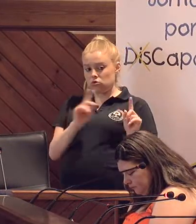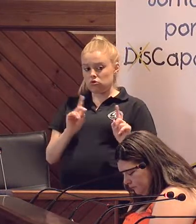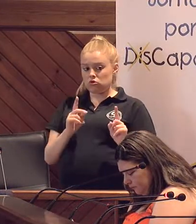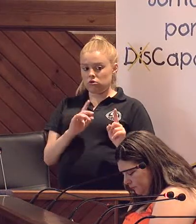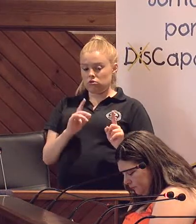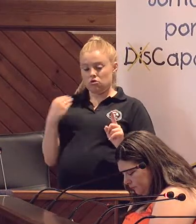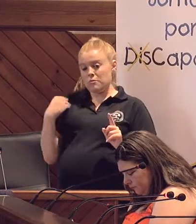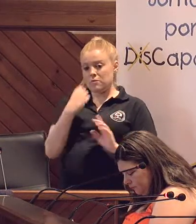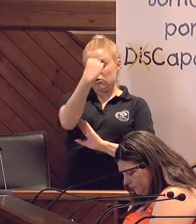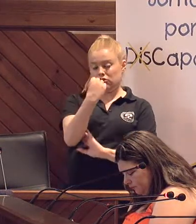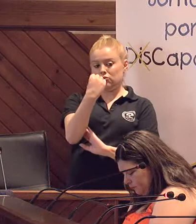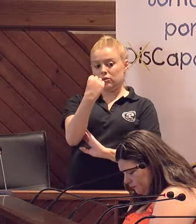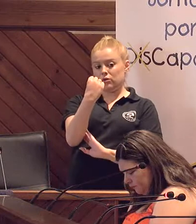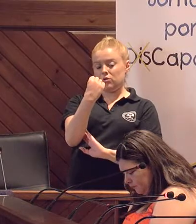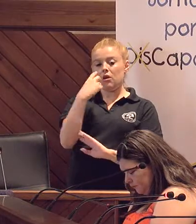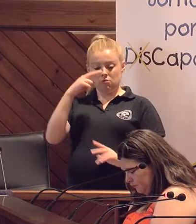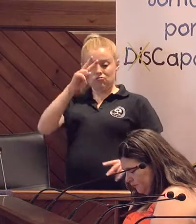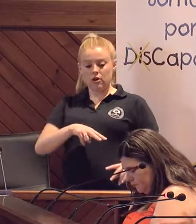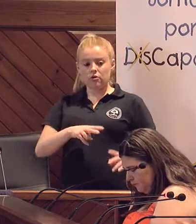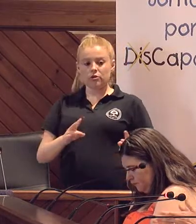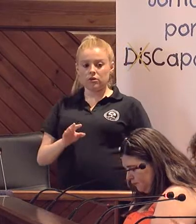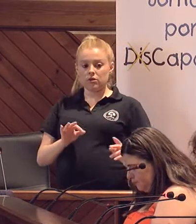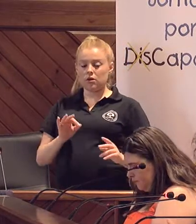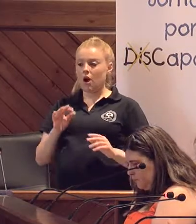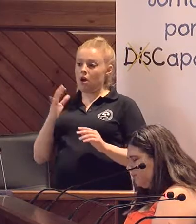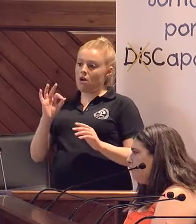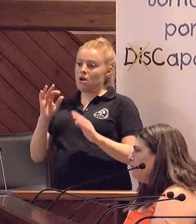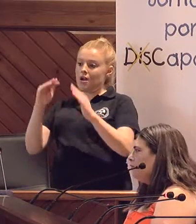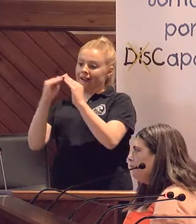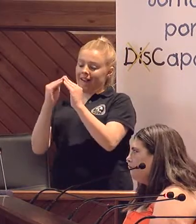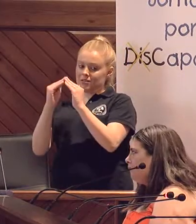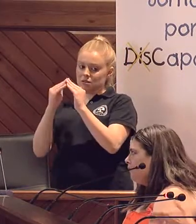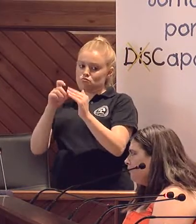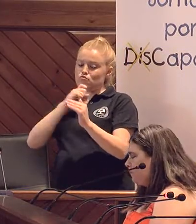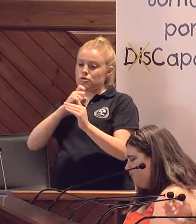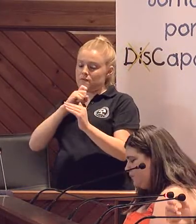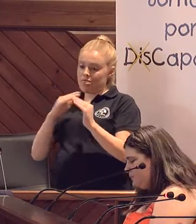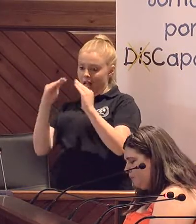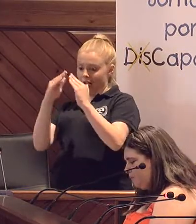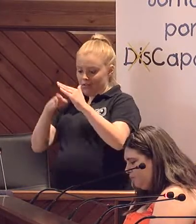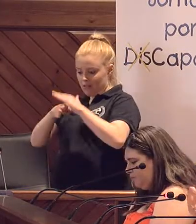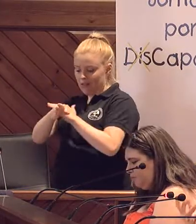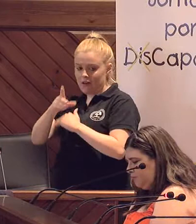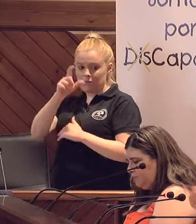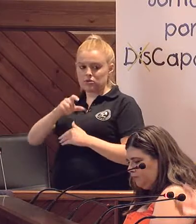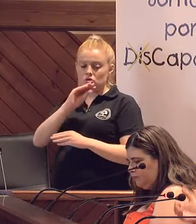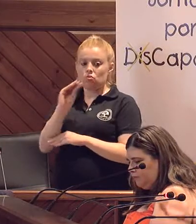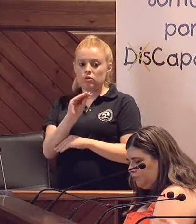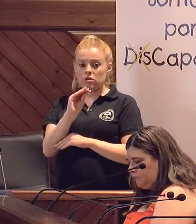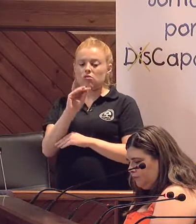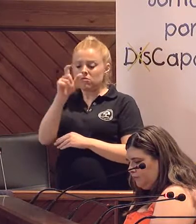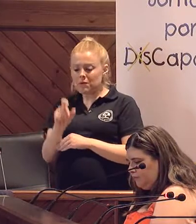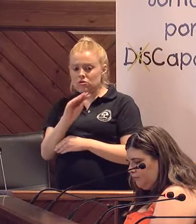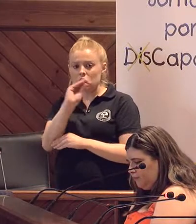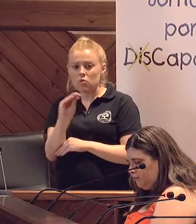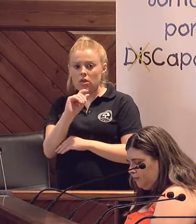institución, que son más reconocidos, a estar en las casas. Es muy difícil entrar en una casa de un cuidador y ver cómo está ese